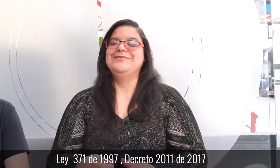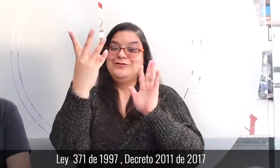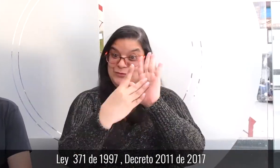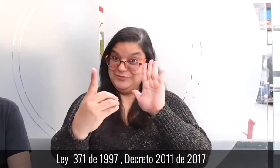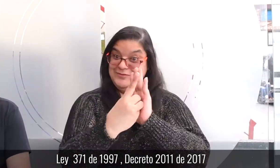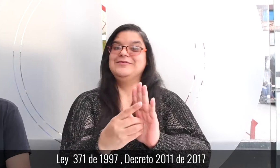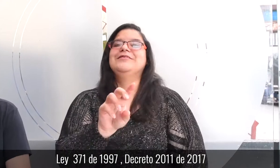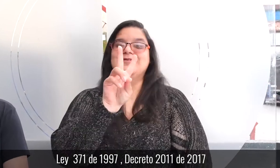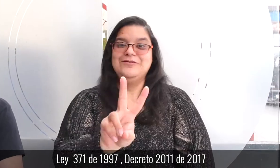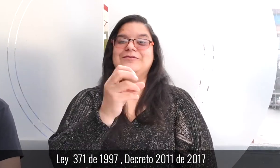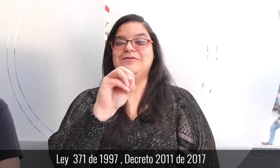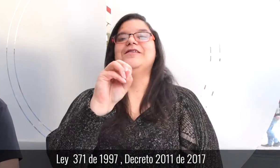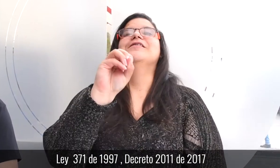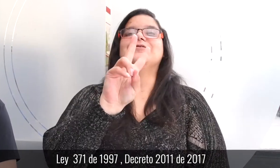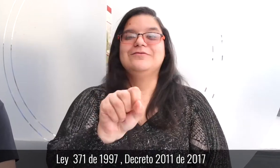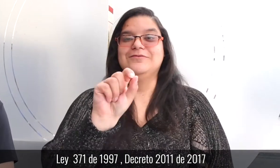Decreto 2011 del 2017.